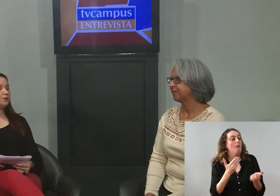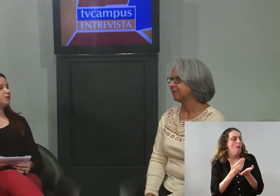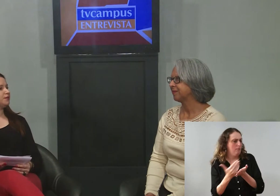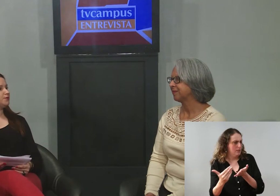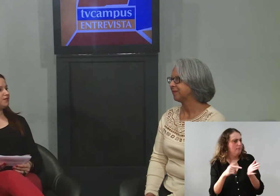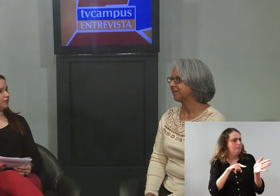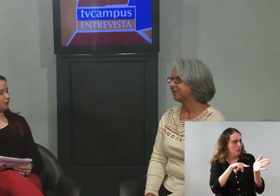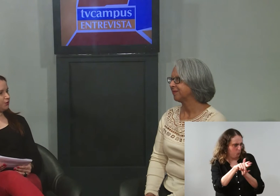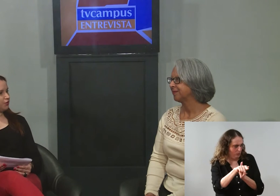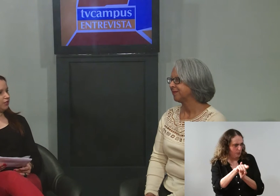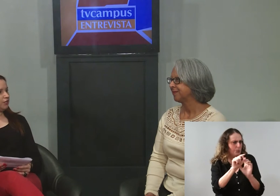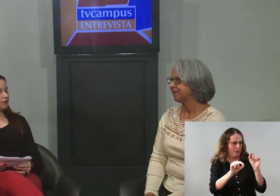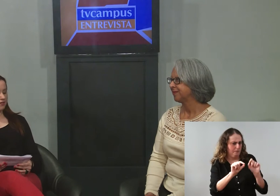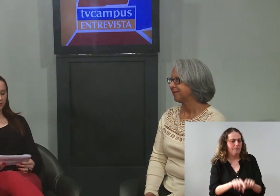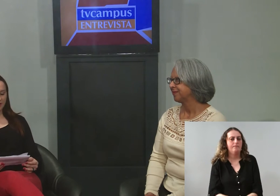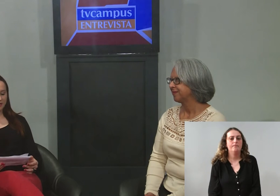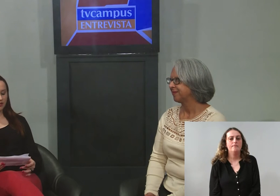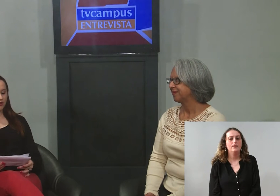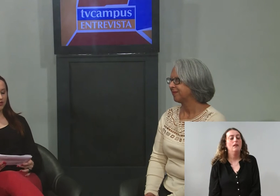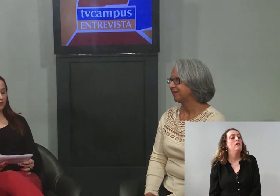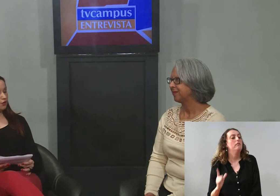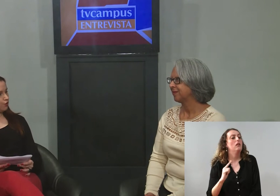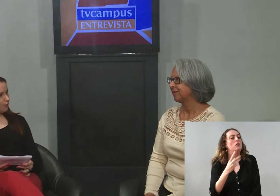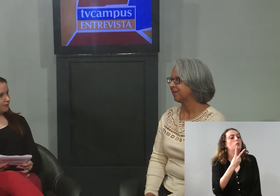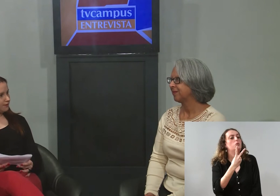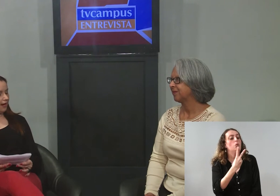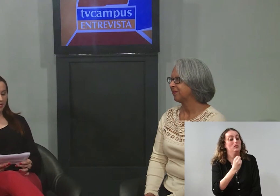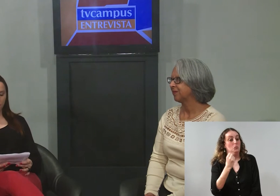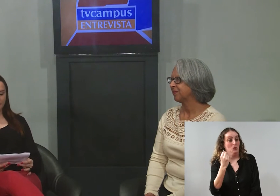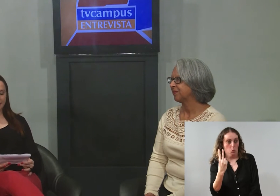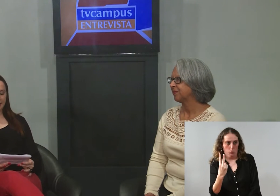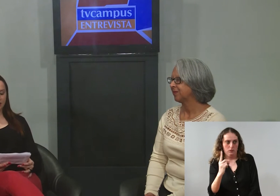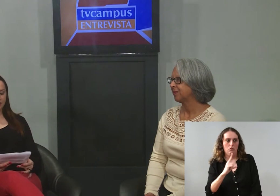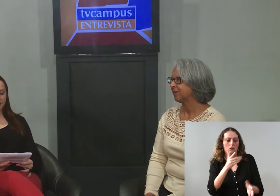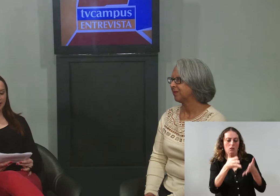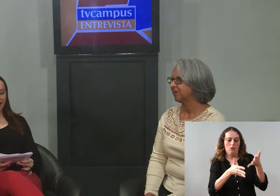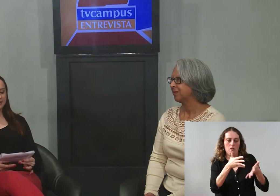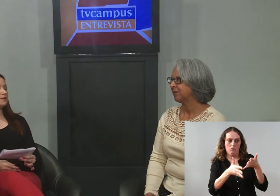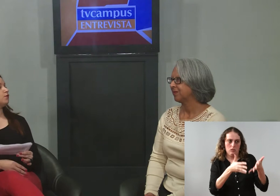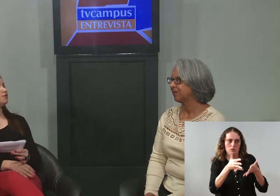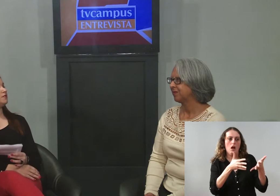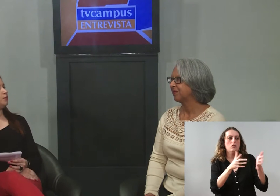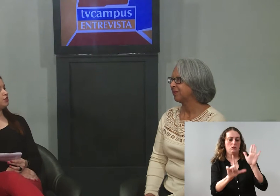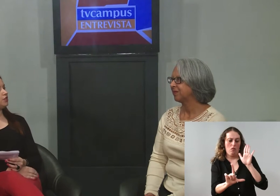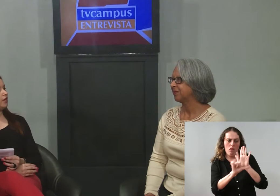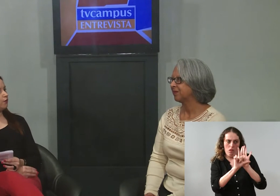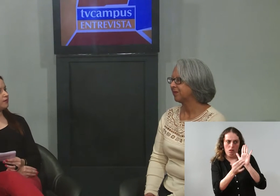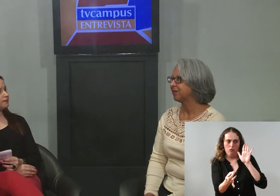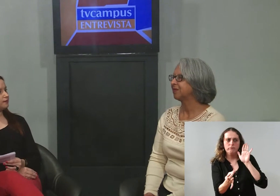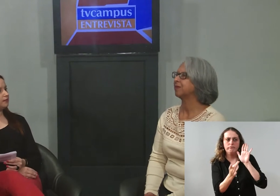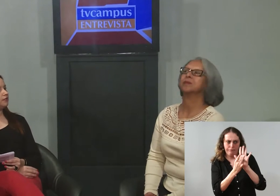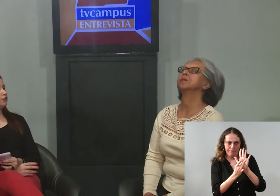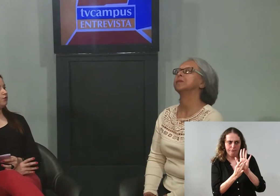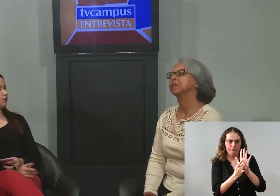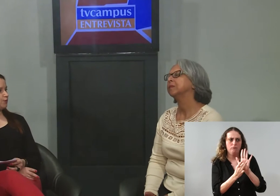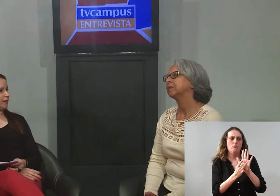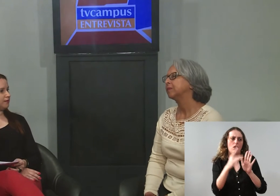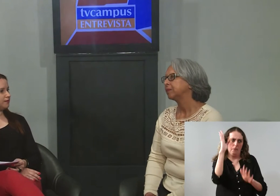Perguntando o seguinte. Nós temos aí desde 2002 a língua brasileira de sinais oficialmente reconhecida no nosso país.